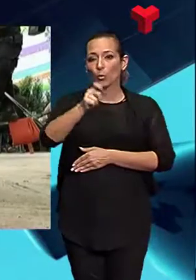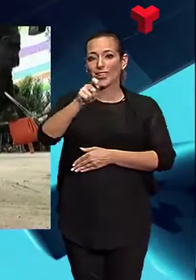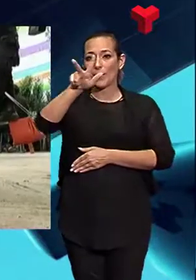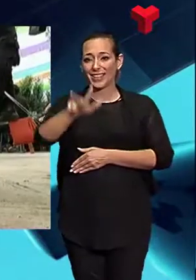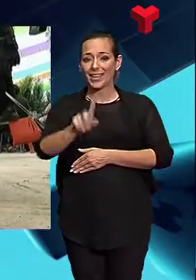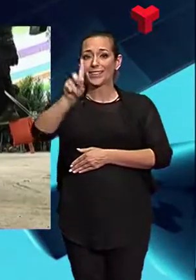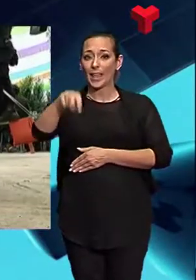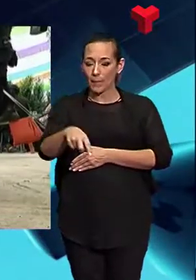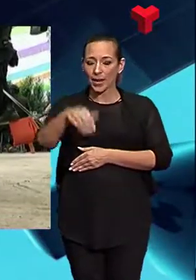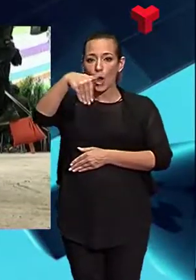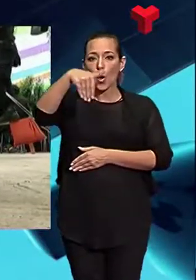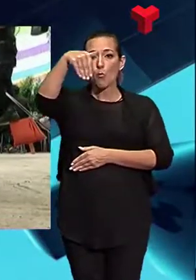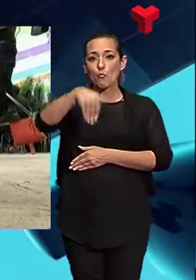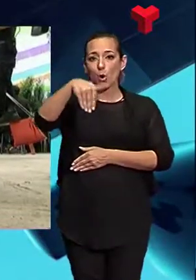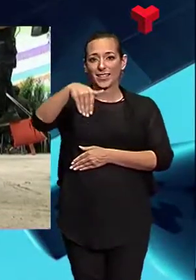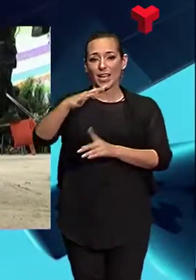Movistar Plus.